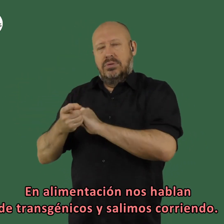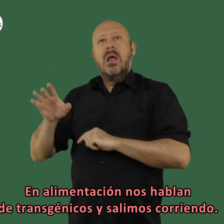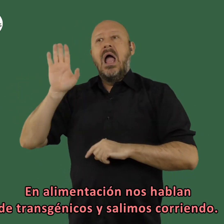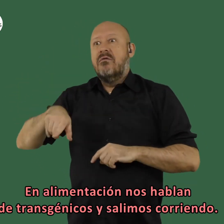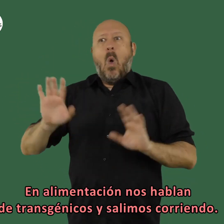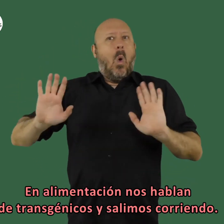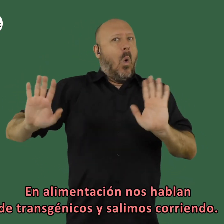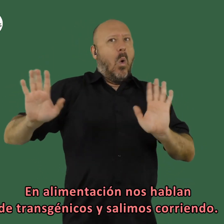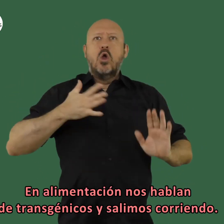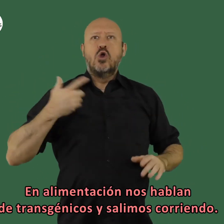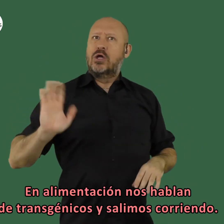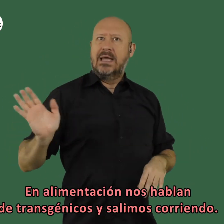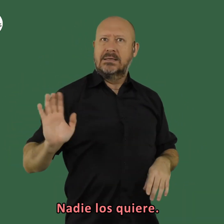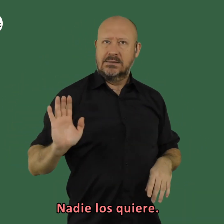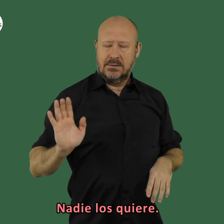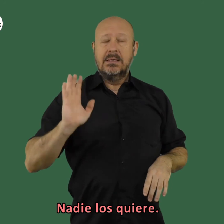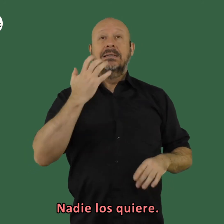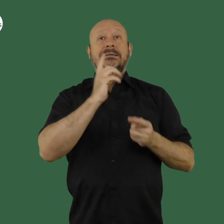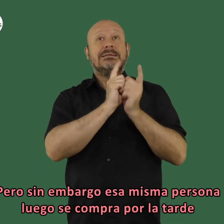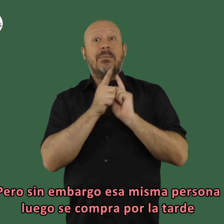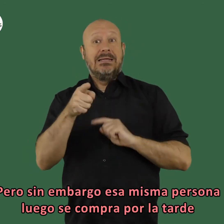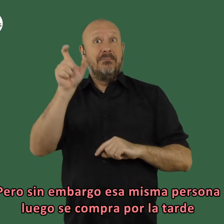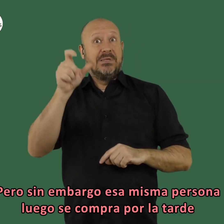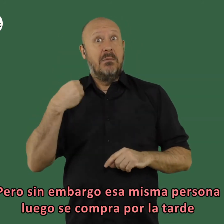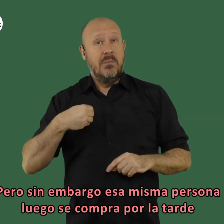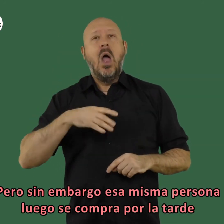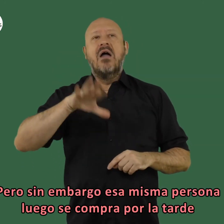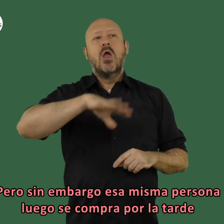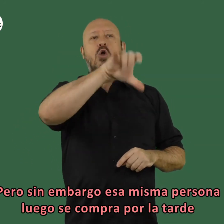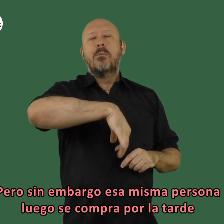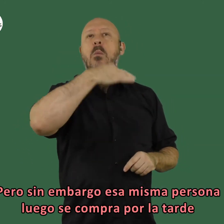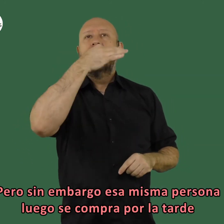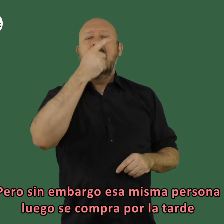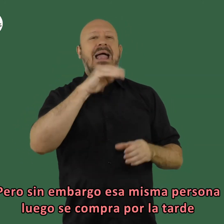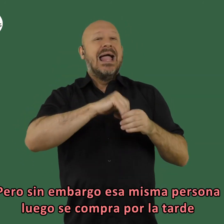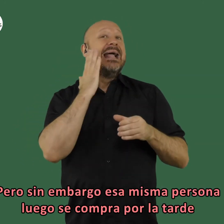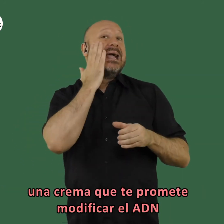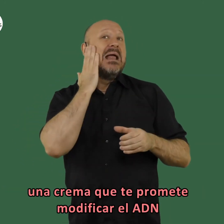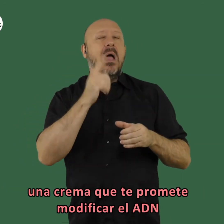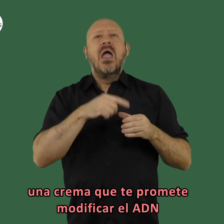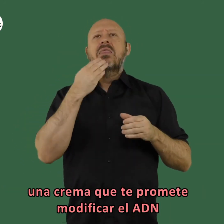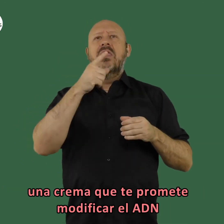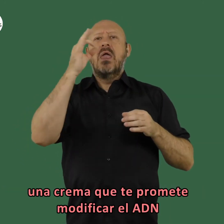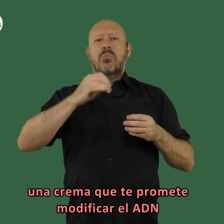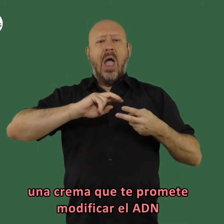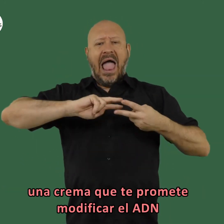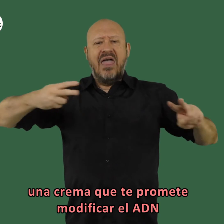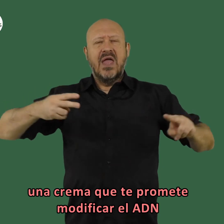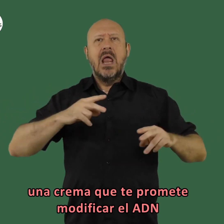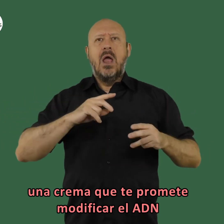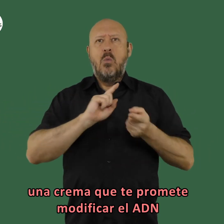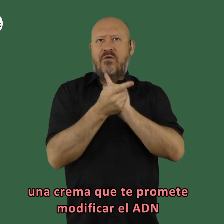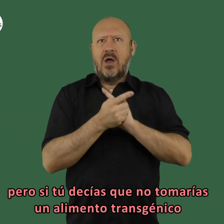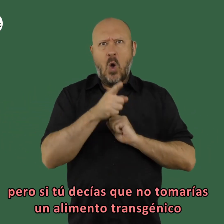transgénicos y salimos corriendo nadie los quiere pero sin embargo esa misma persona luego se compra por la tarde una crema que te promete